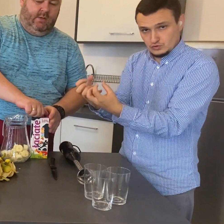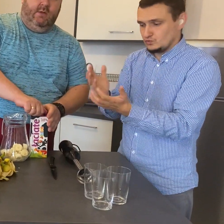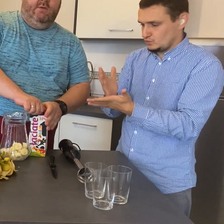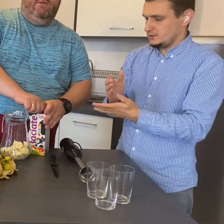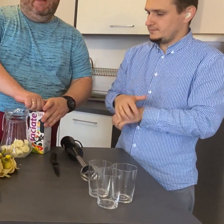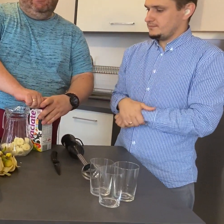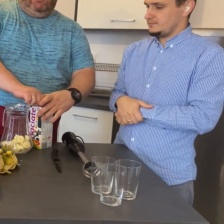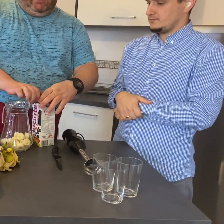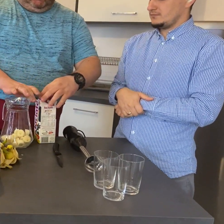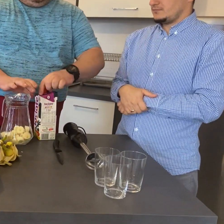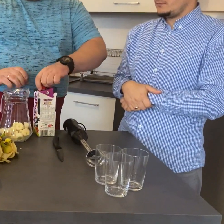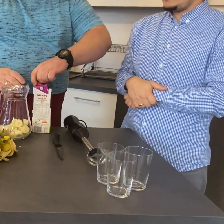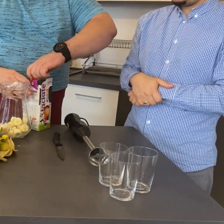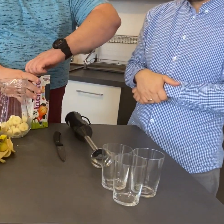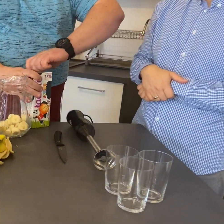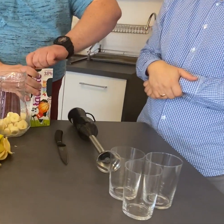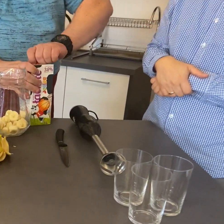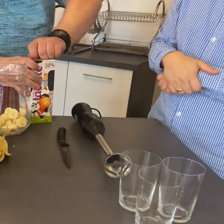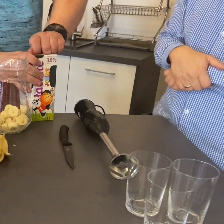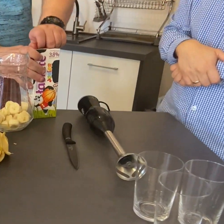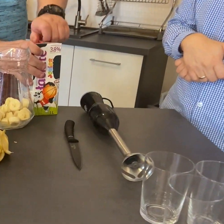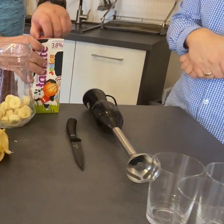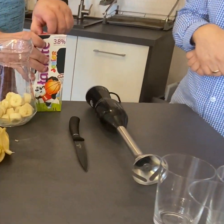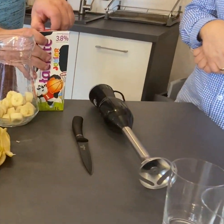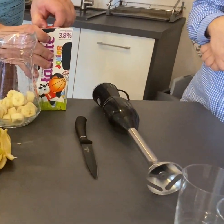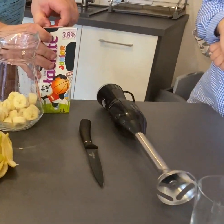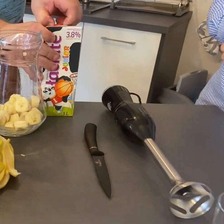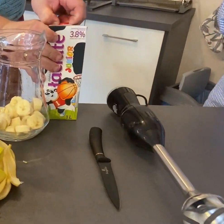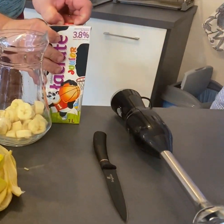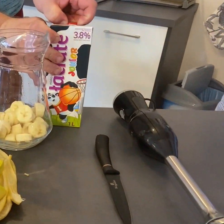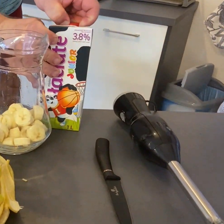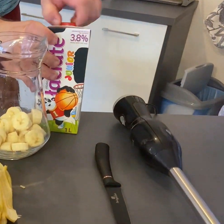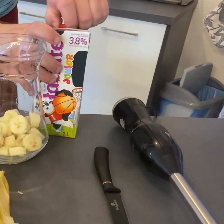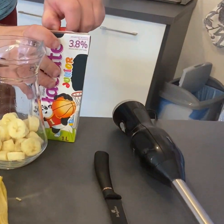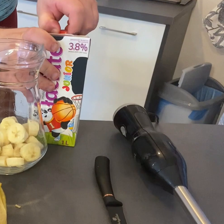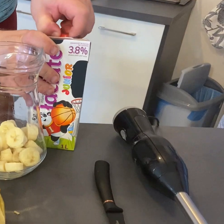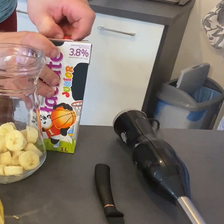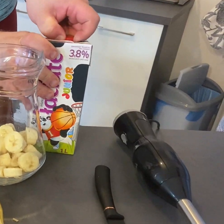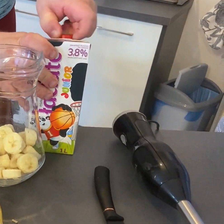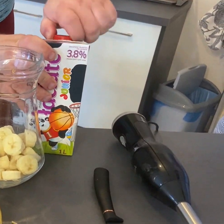Wyleję do tego mleko i spróbuję to zblend do woda.